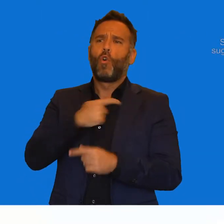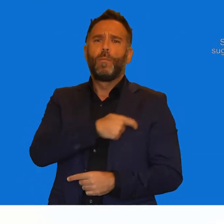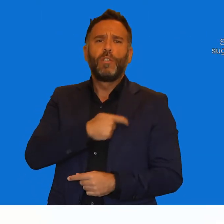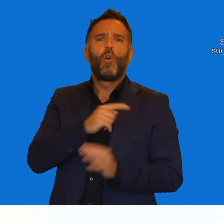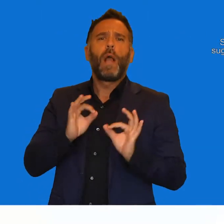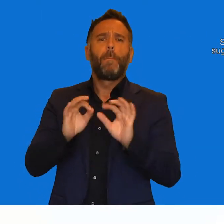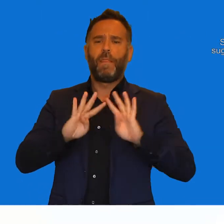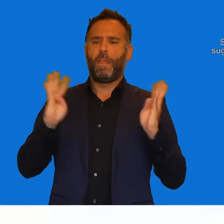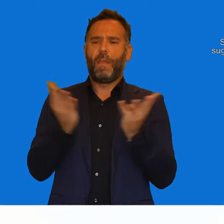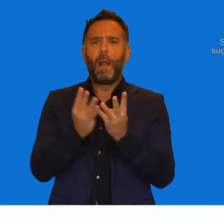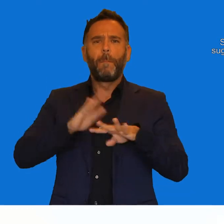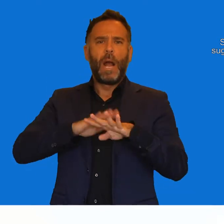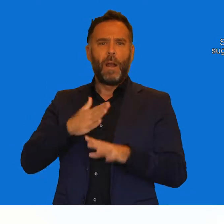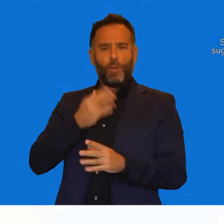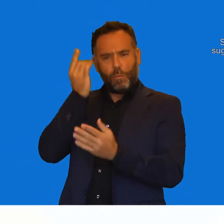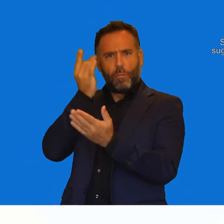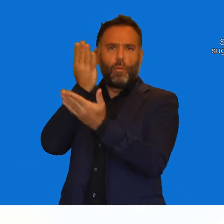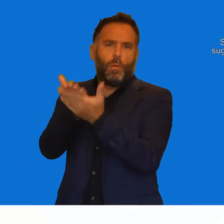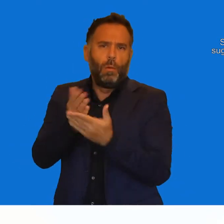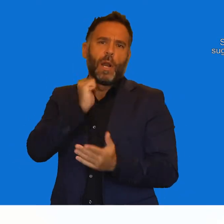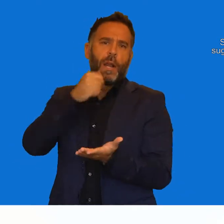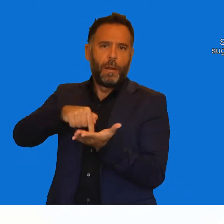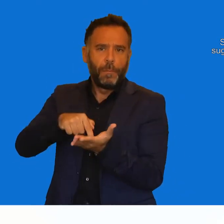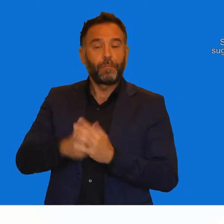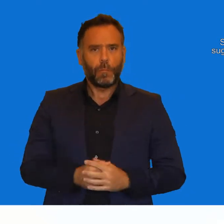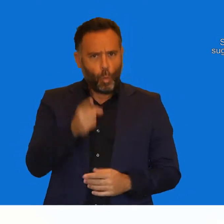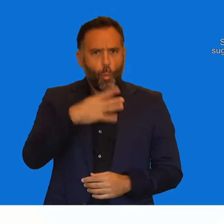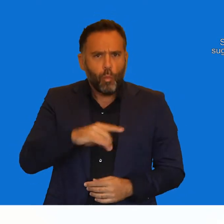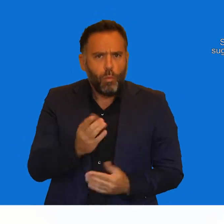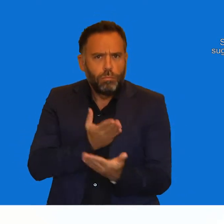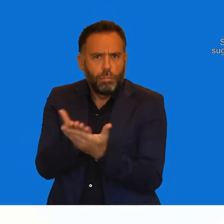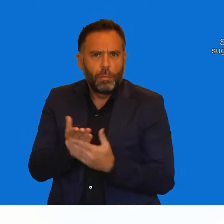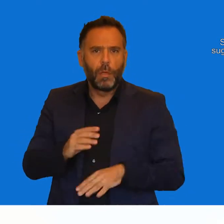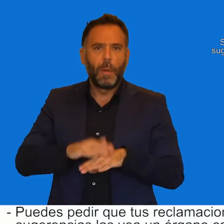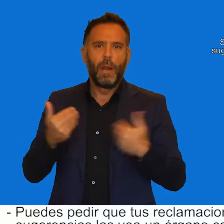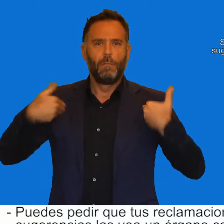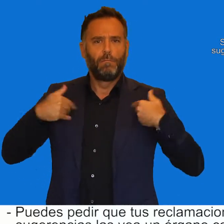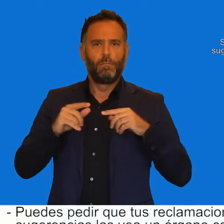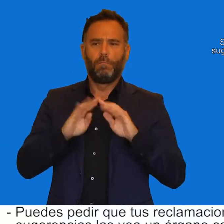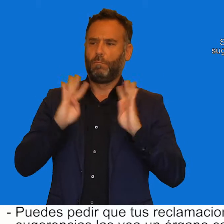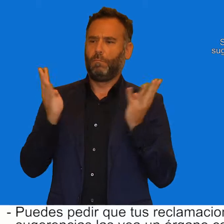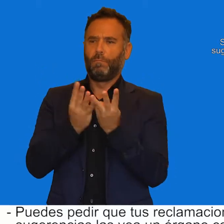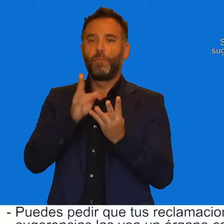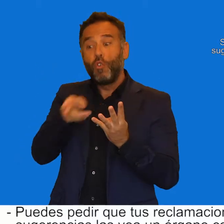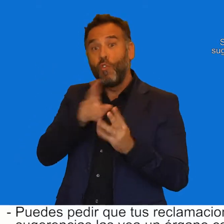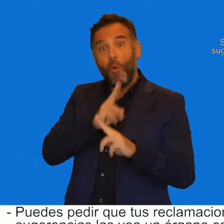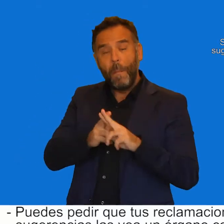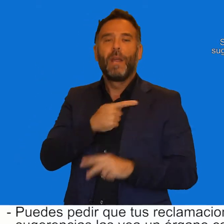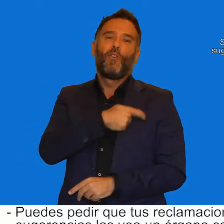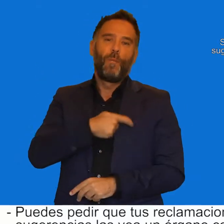Solicitud comisión especial, sugerencias y reclamaciones. Puedes pedir que tus reclamaciones y tus sugerencias las